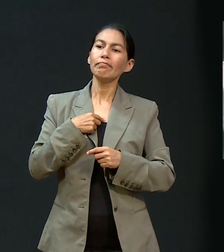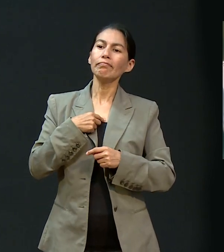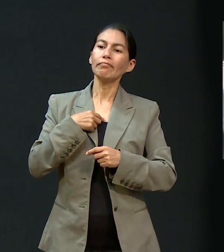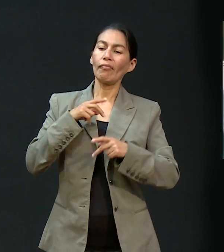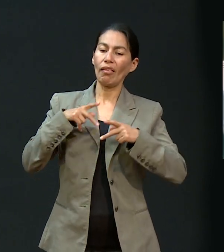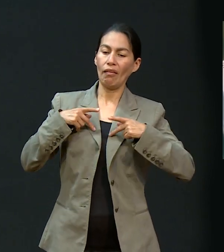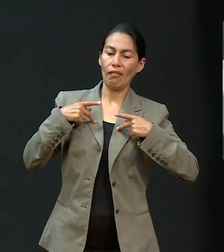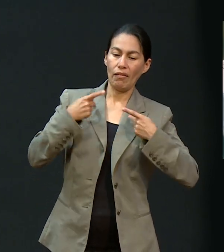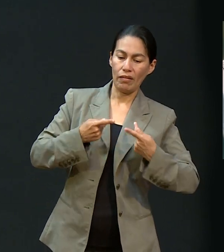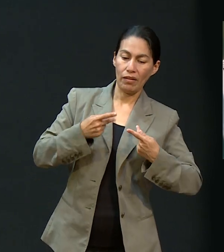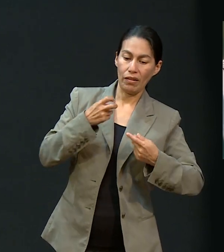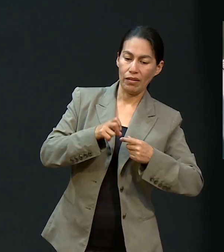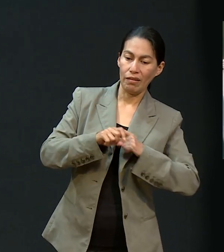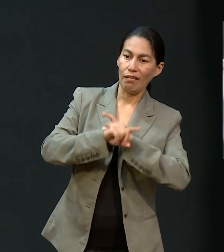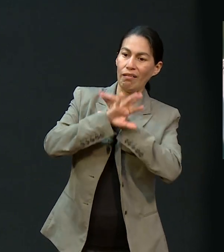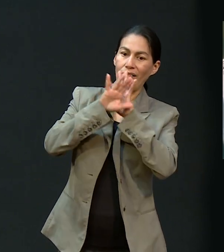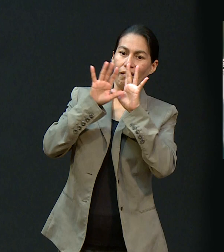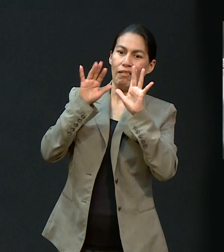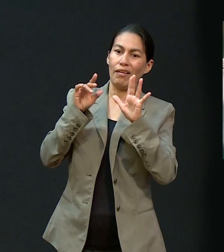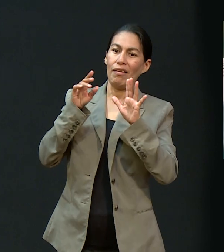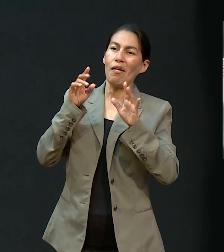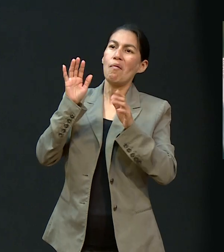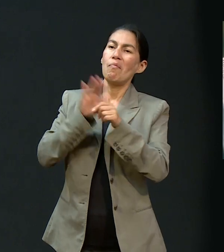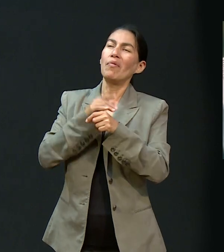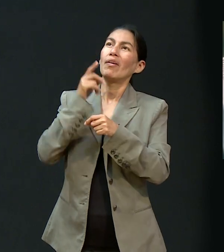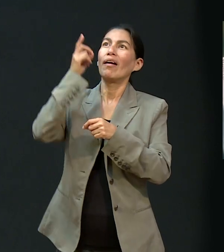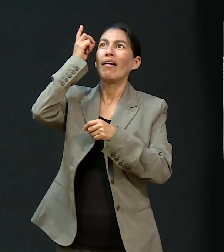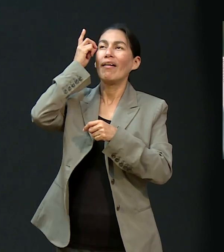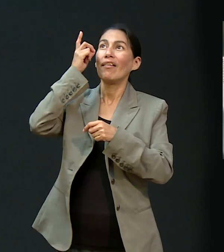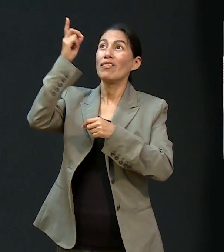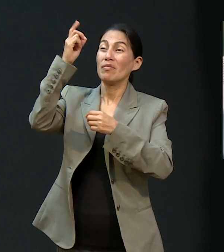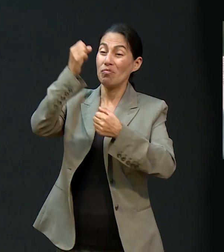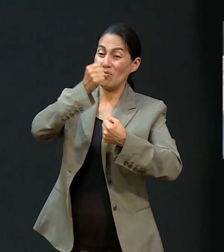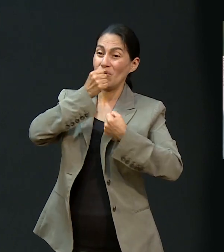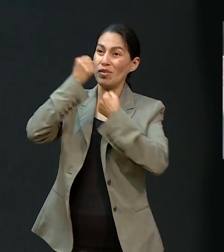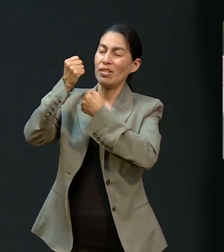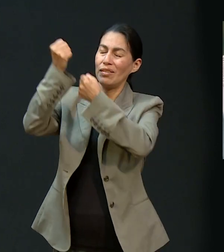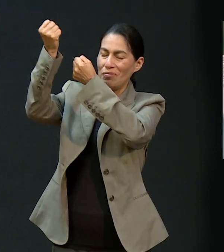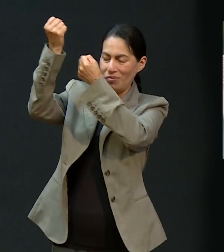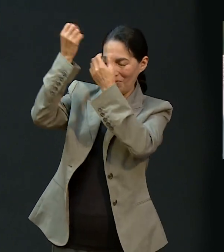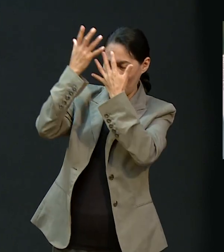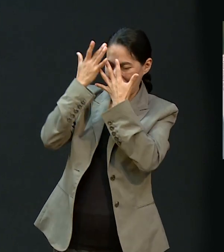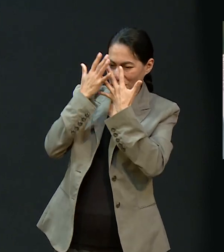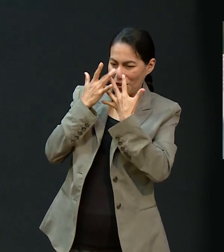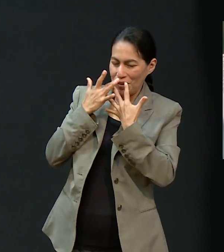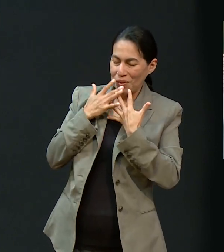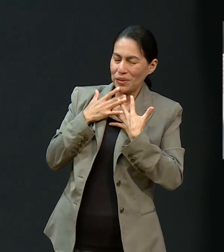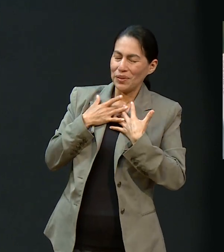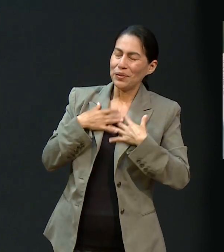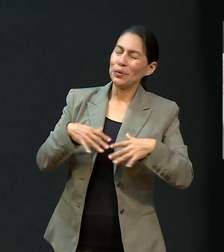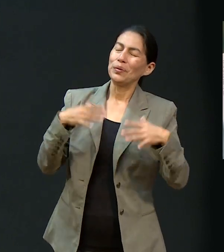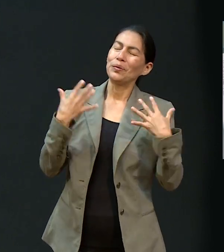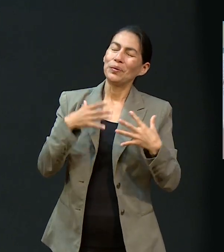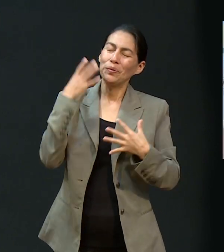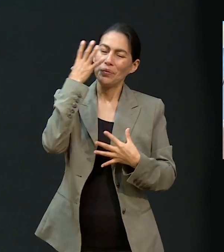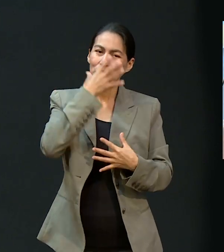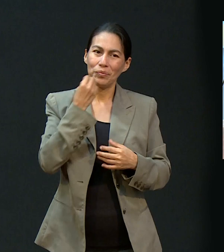bien en mis debilidades para que repose sobre mí el poder de Cristo. ¡Ah, qué grande